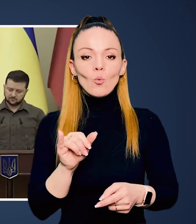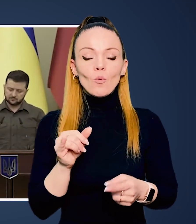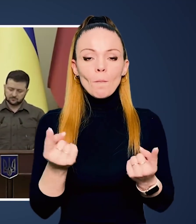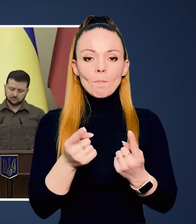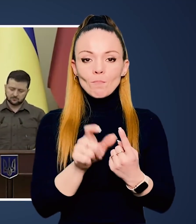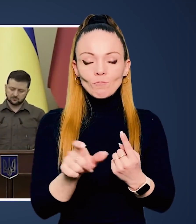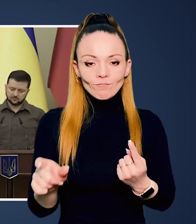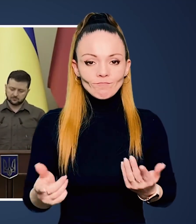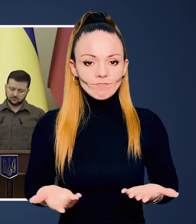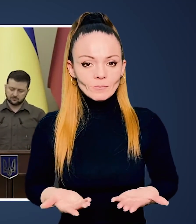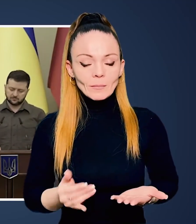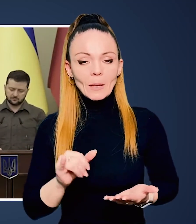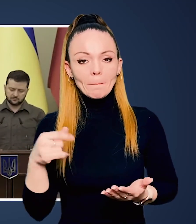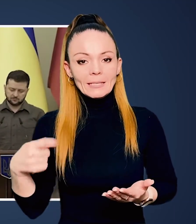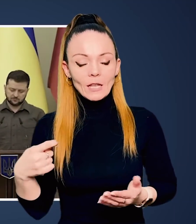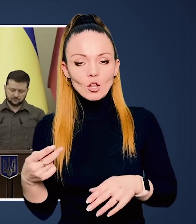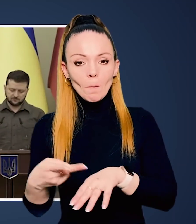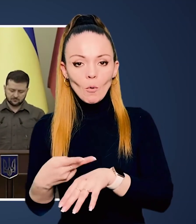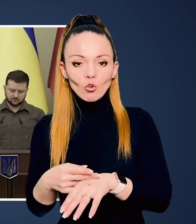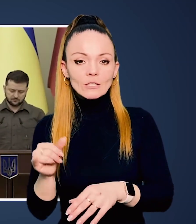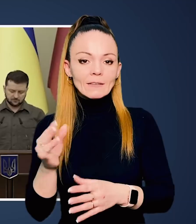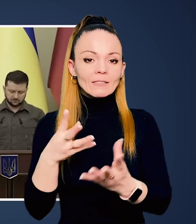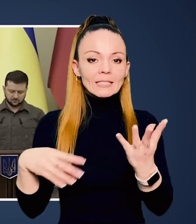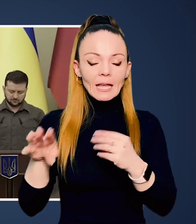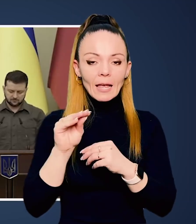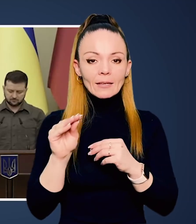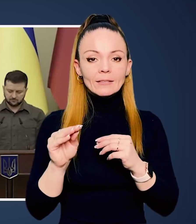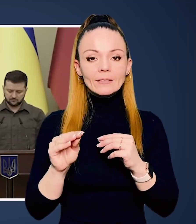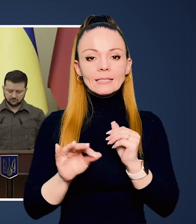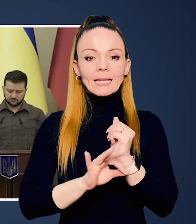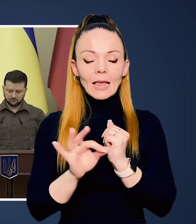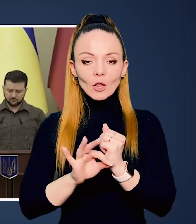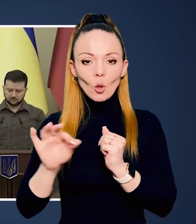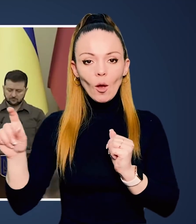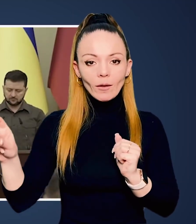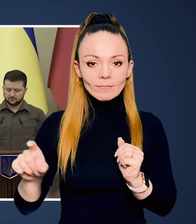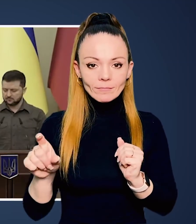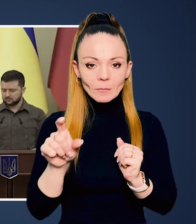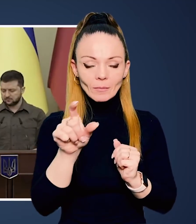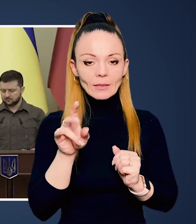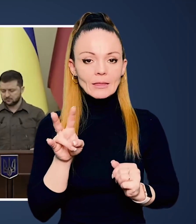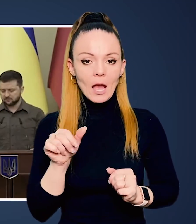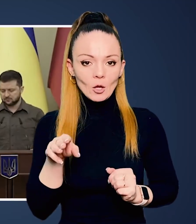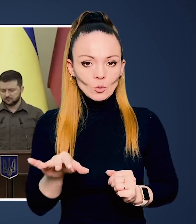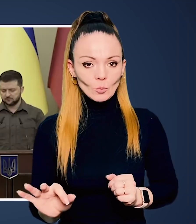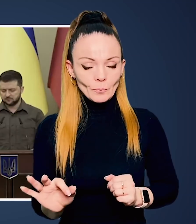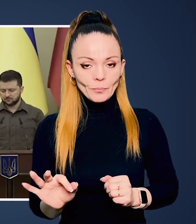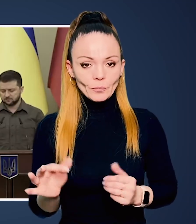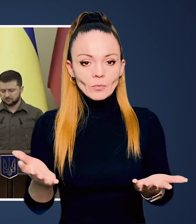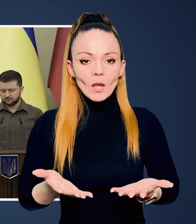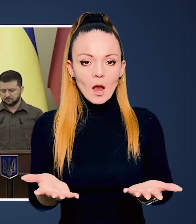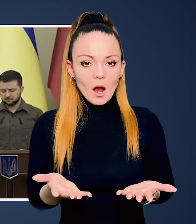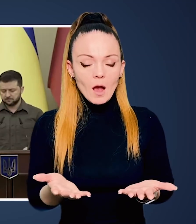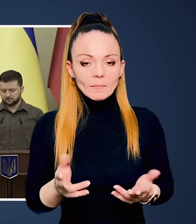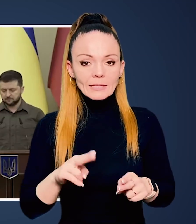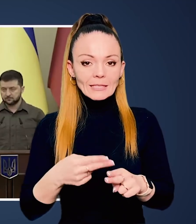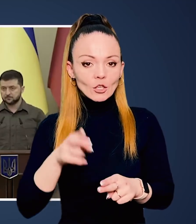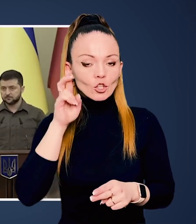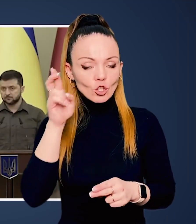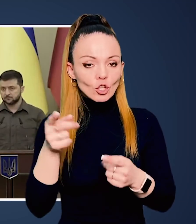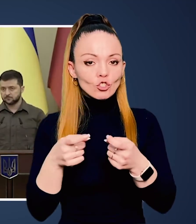мешканців і президента Польщі, і всієї східної фланки НАТО,